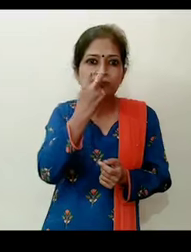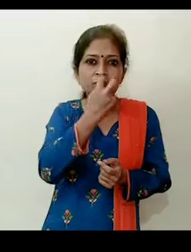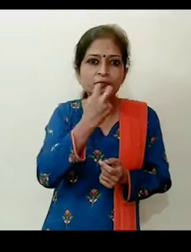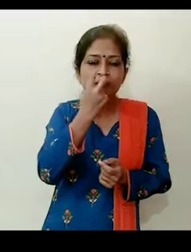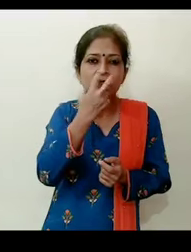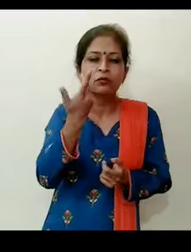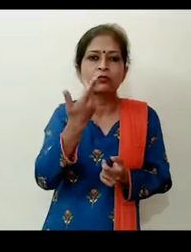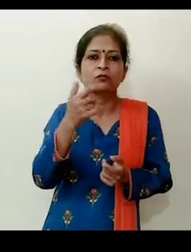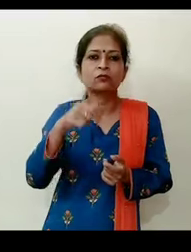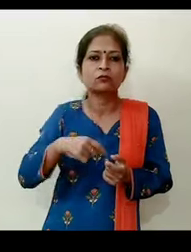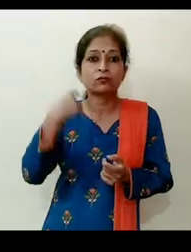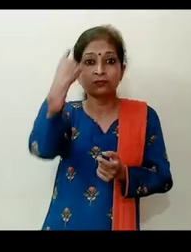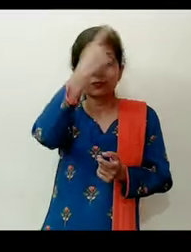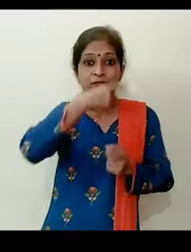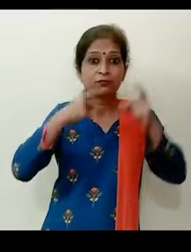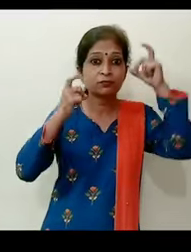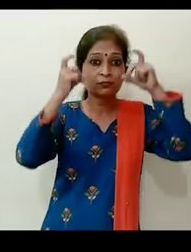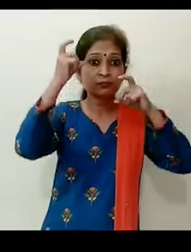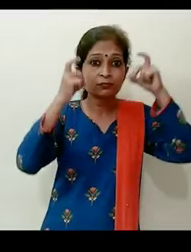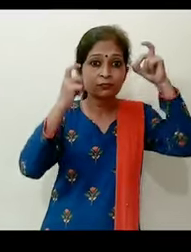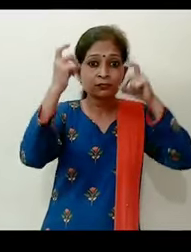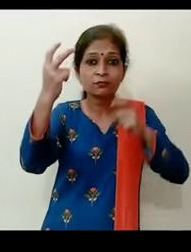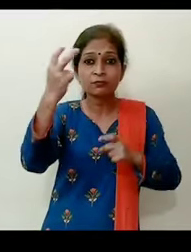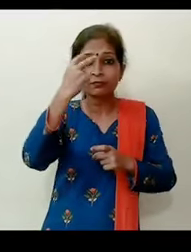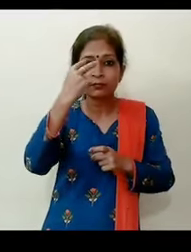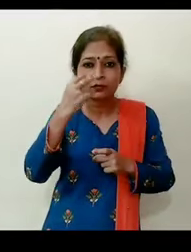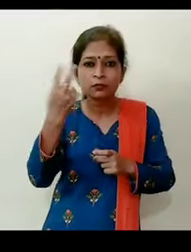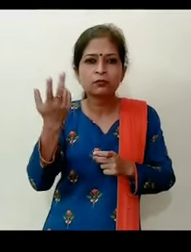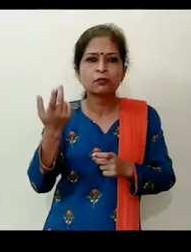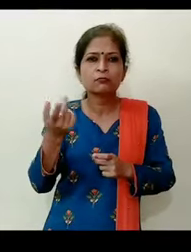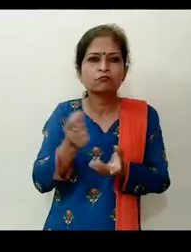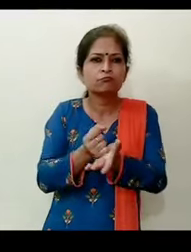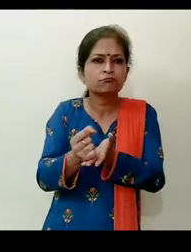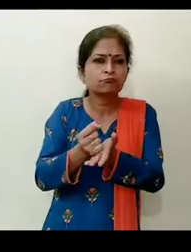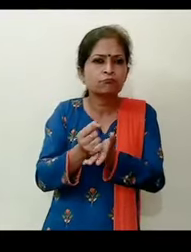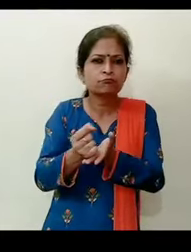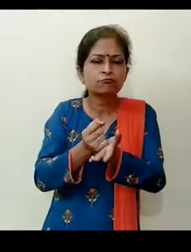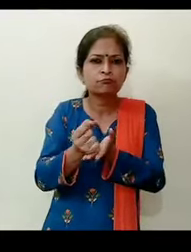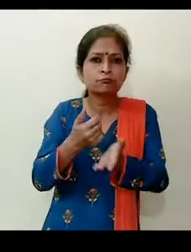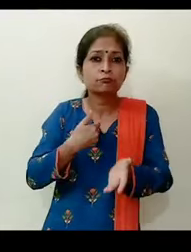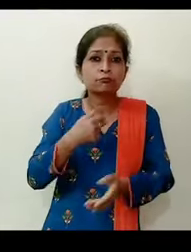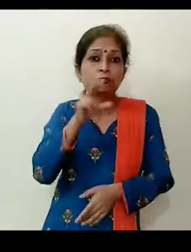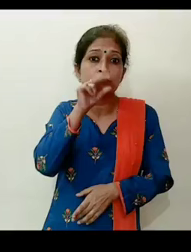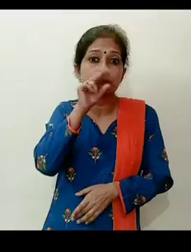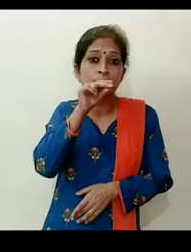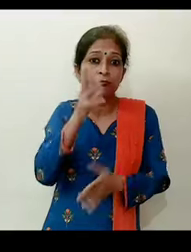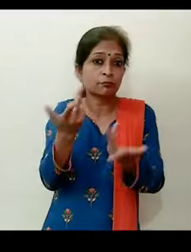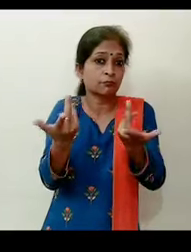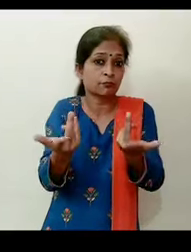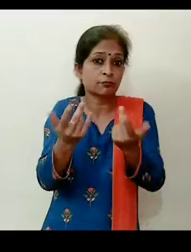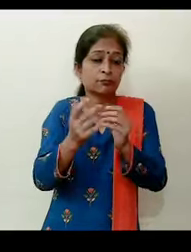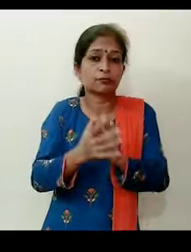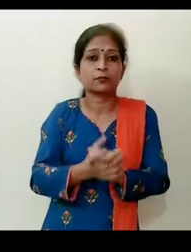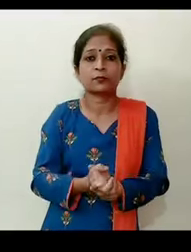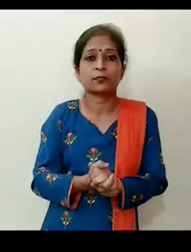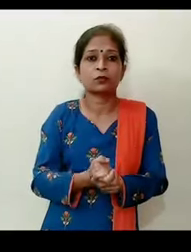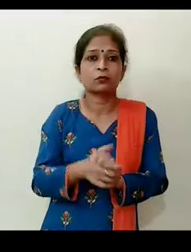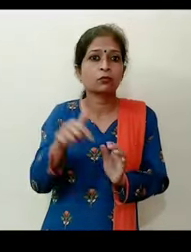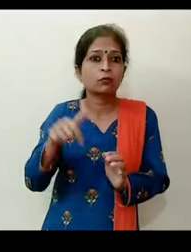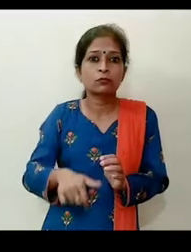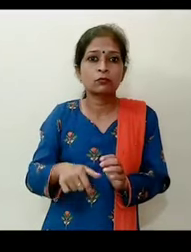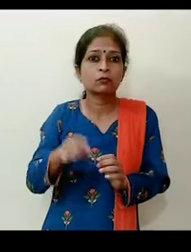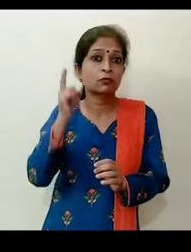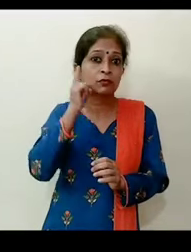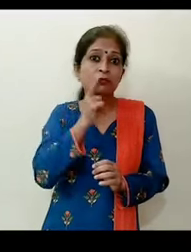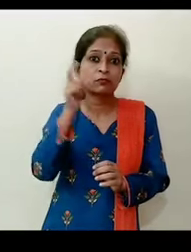उसके चेहरे के भाव भंगिमाओं को देखकर ये समझने की कोशिश करता है कि क्या बोला जा रहा है क्योंकि पूरी